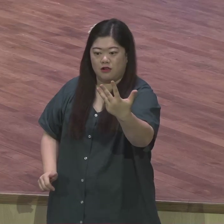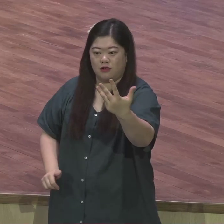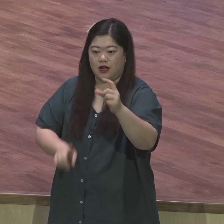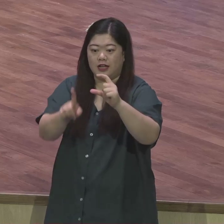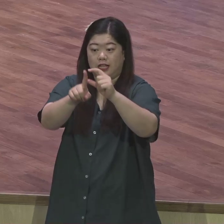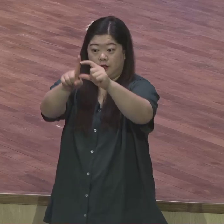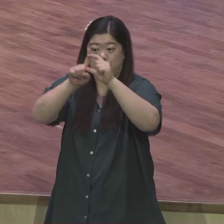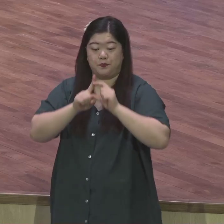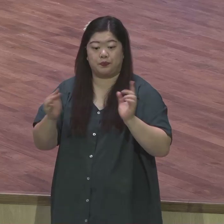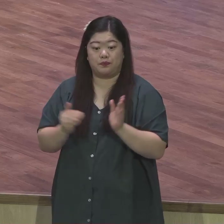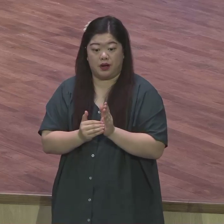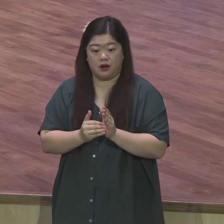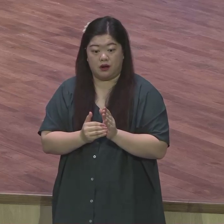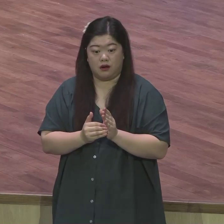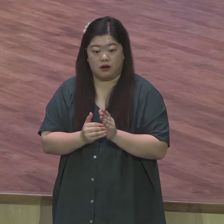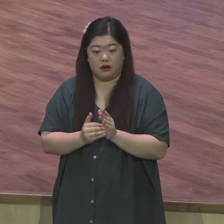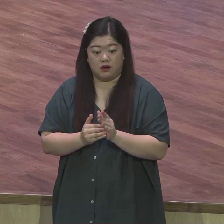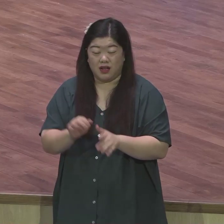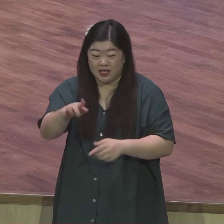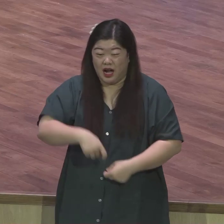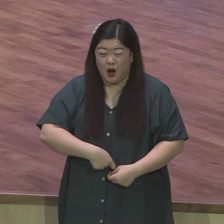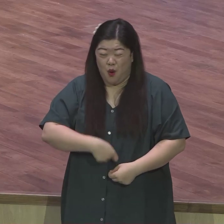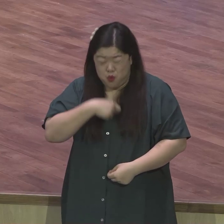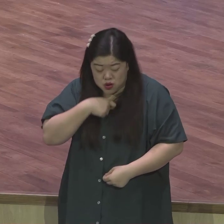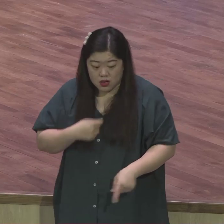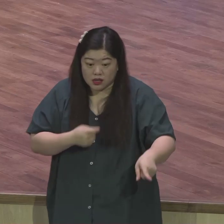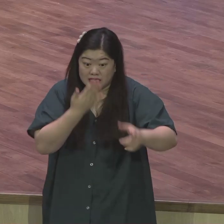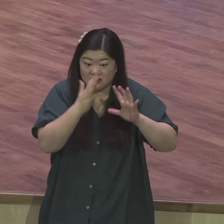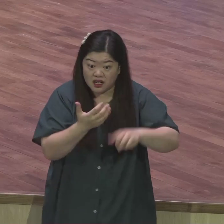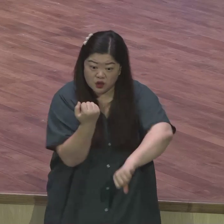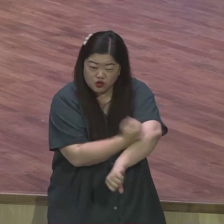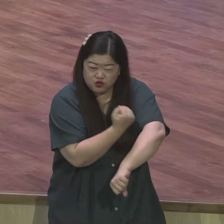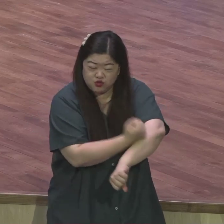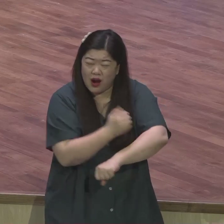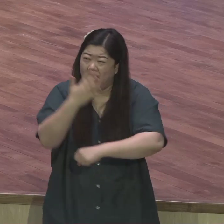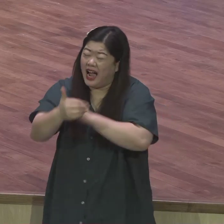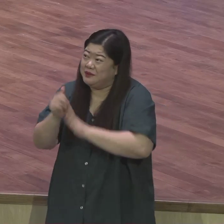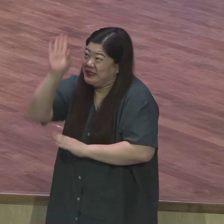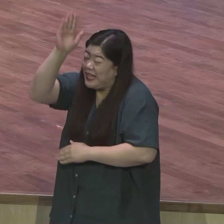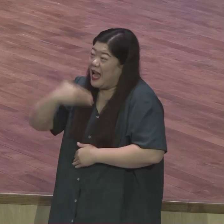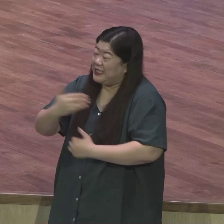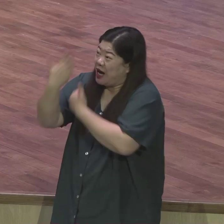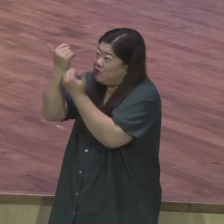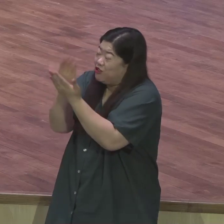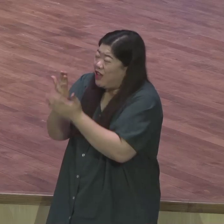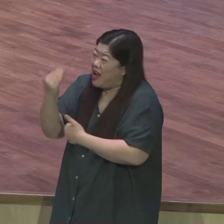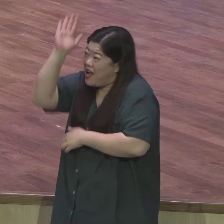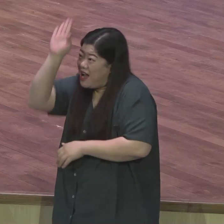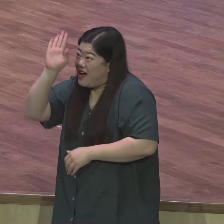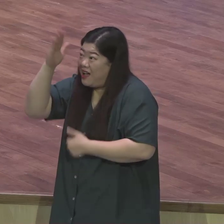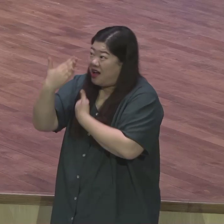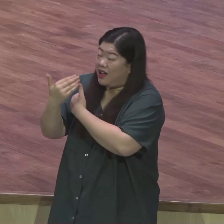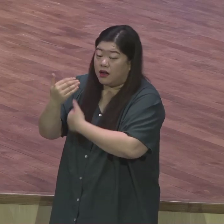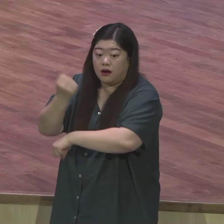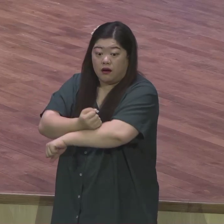아무 가치도 없고 공로도 없는데 하나님 일방적으로 이스라엘 사람들을 선택해서